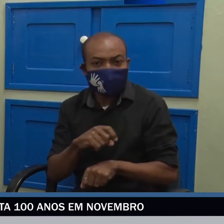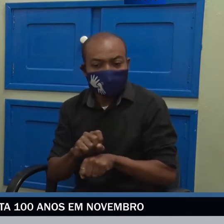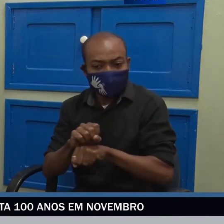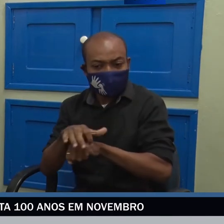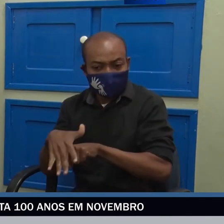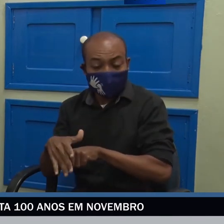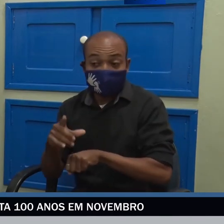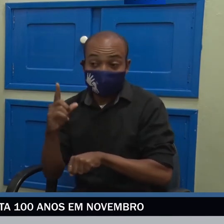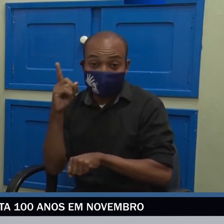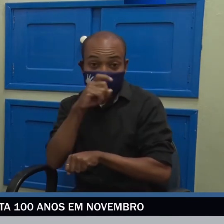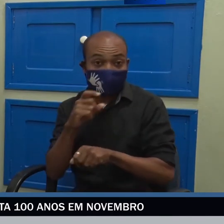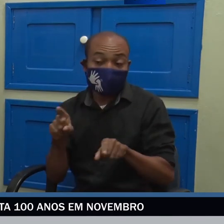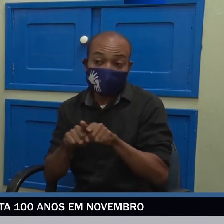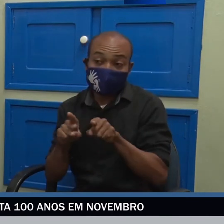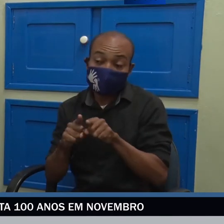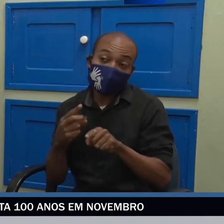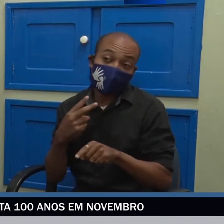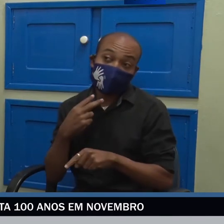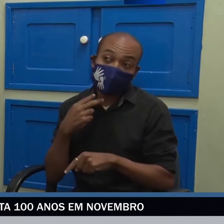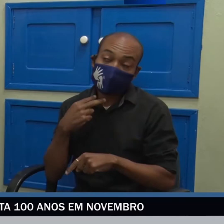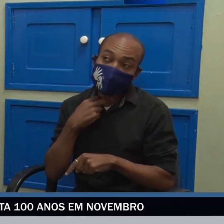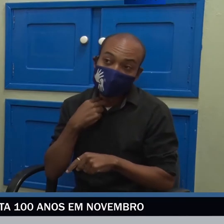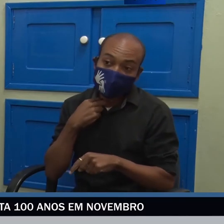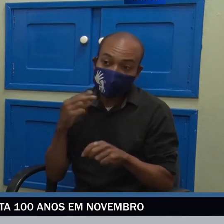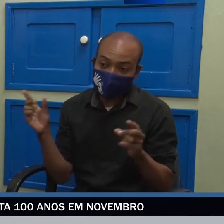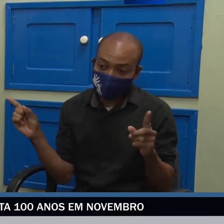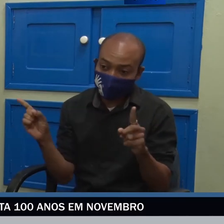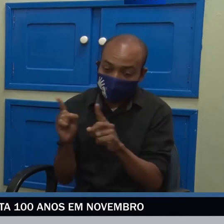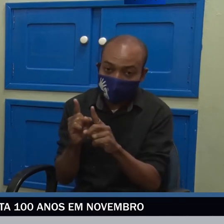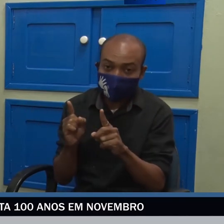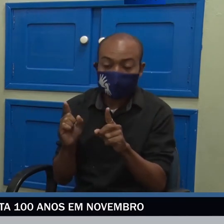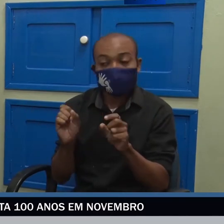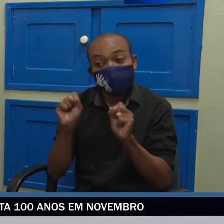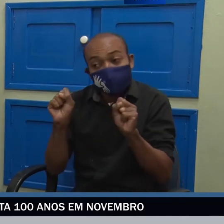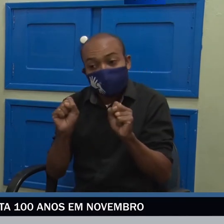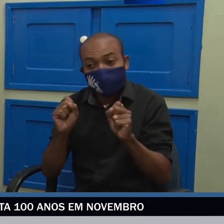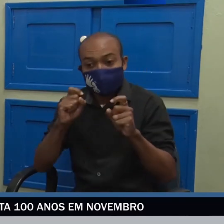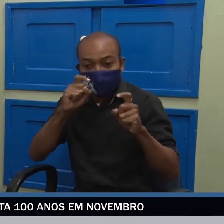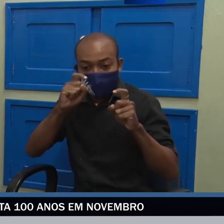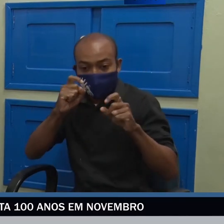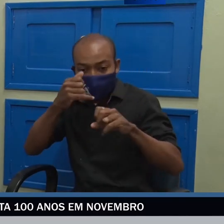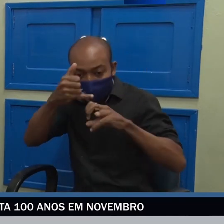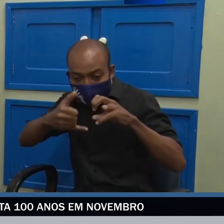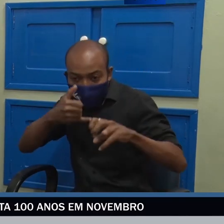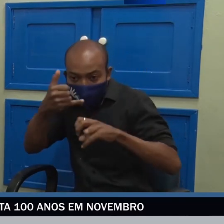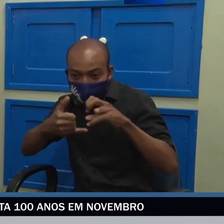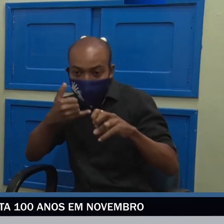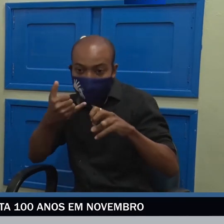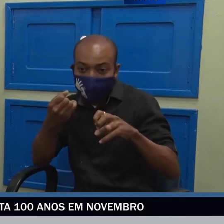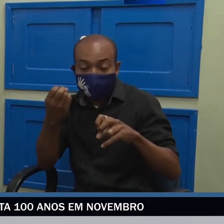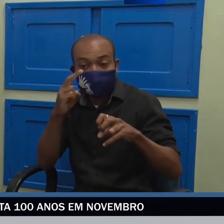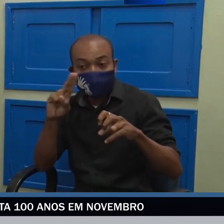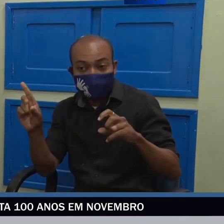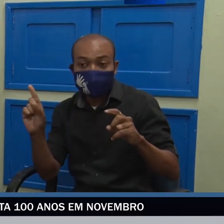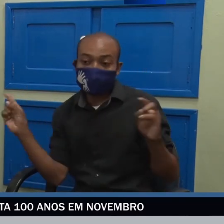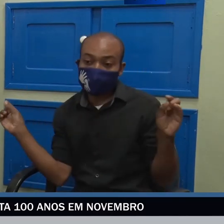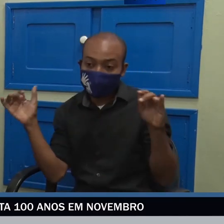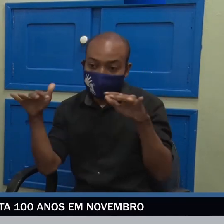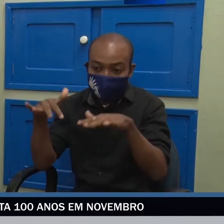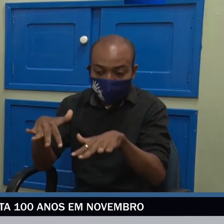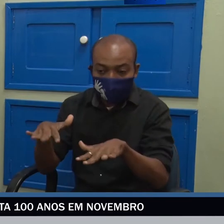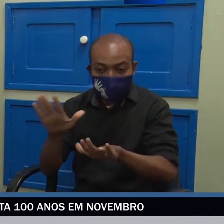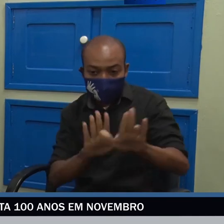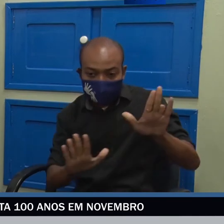finalização do projeto. Se vai ser por meio de uma live ou presencial. Isso nós vamos organizar, mas que será